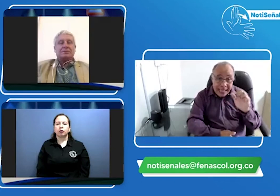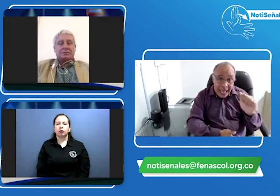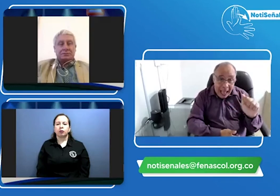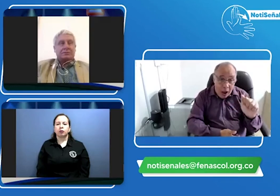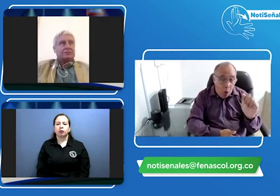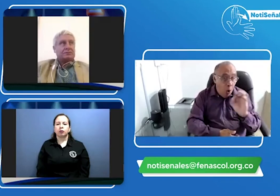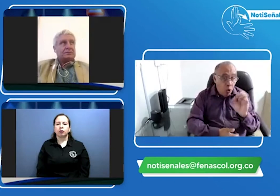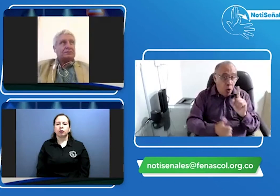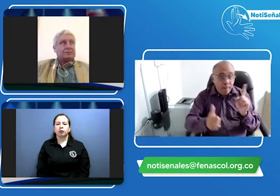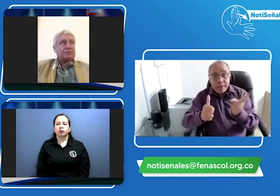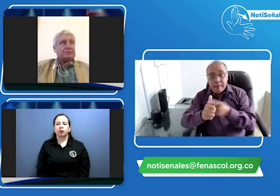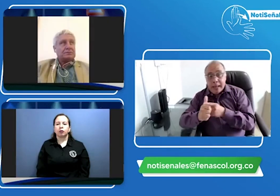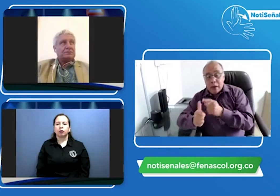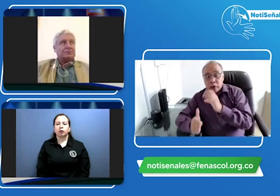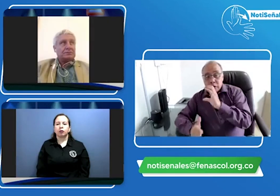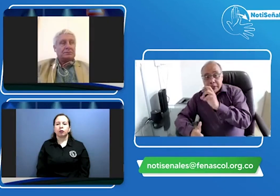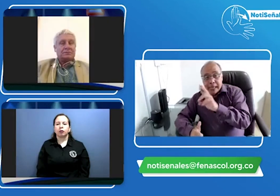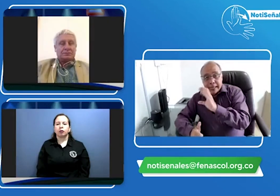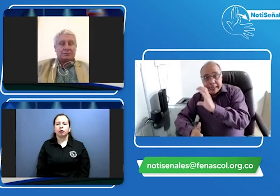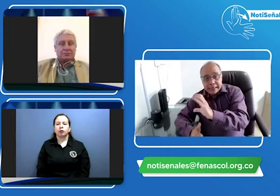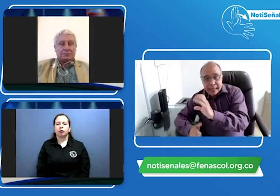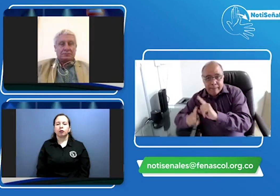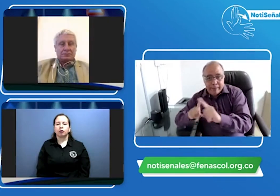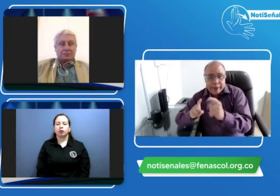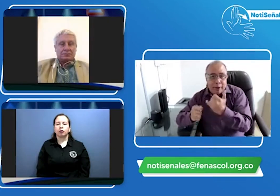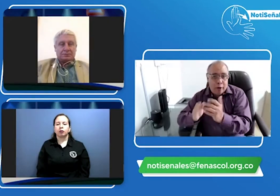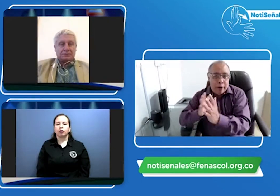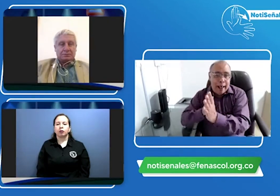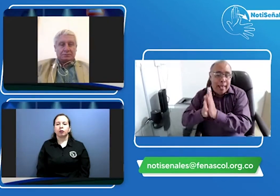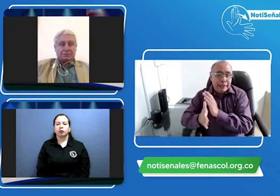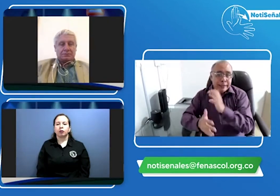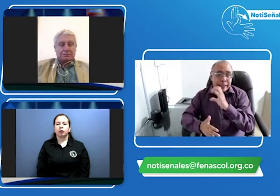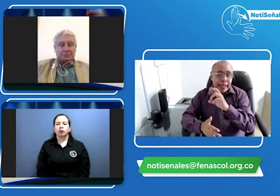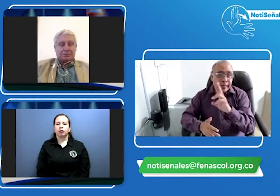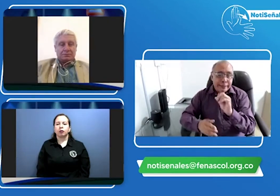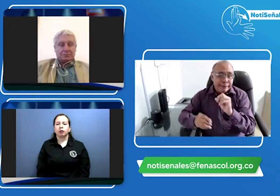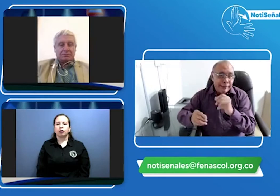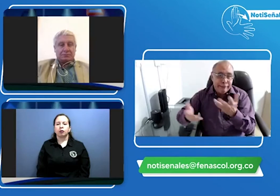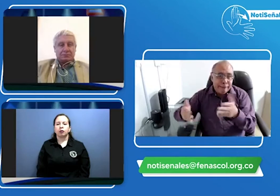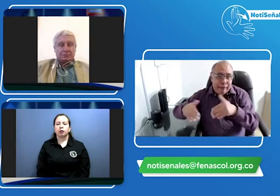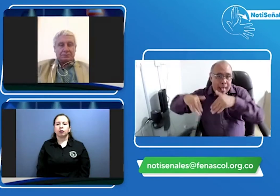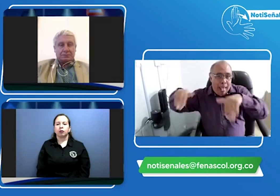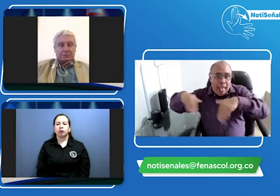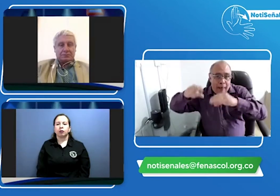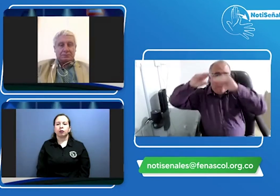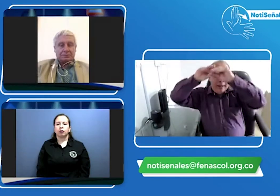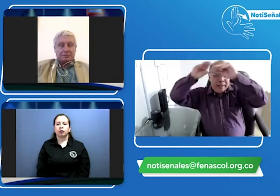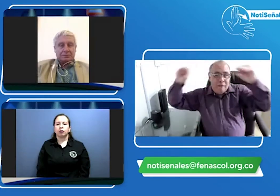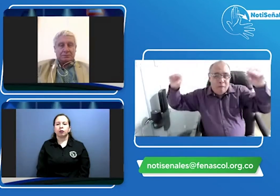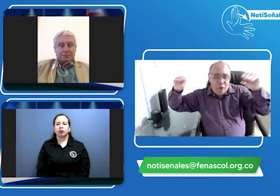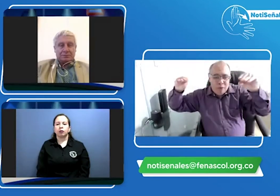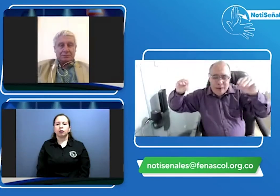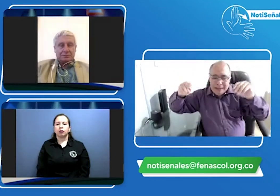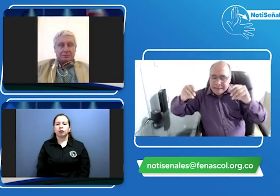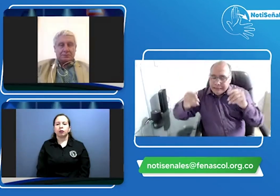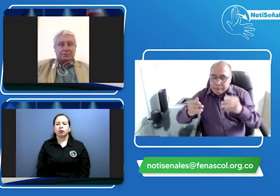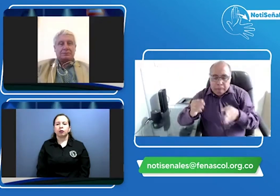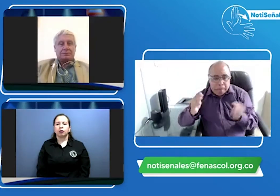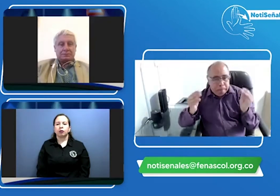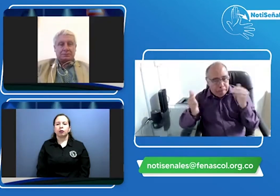mucha confusión si se debe acercar primero al CEAS y primero al CRC porque en el CRC nos dijeron que no que allá no hay